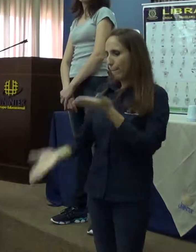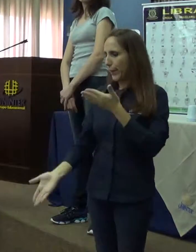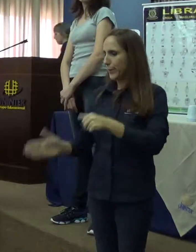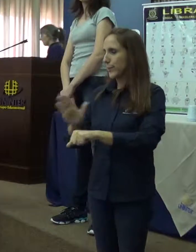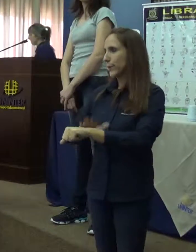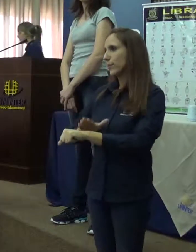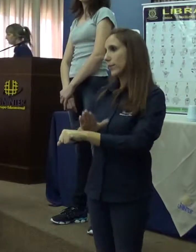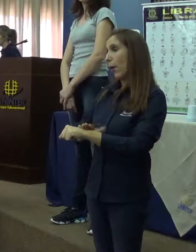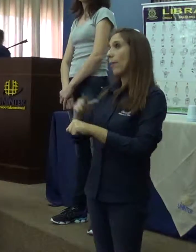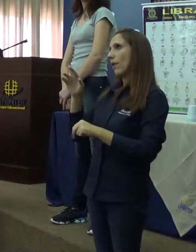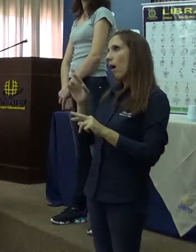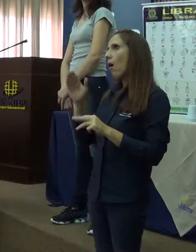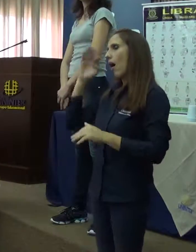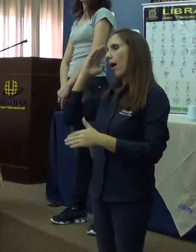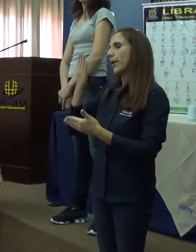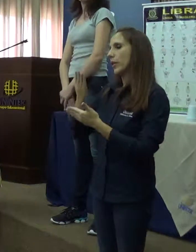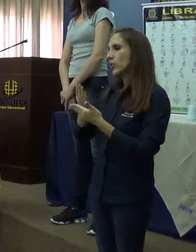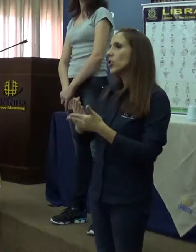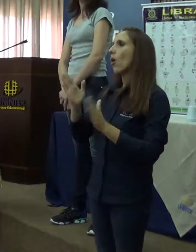vai dar certo.